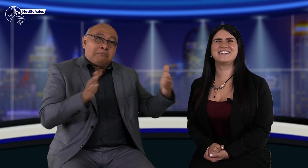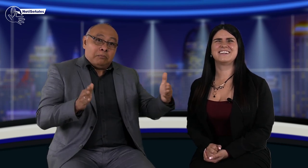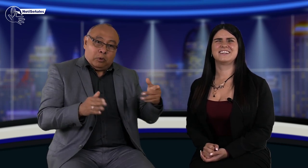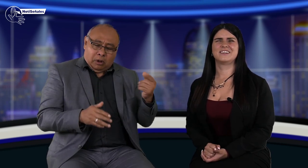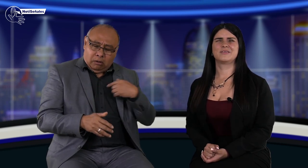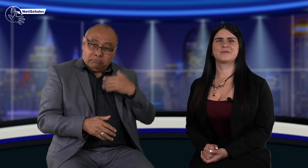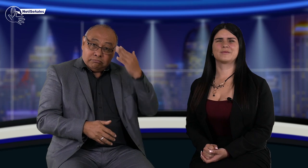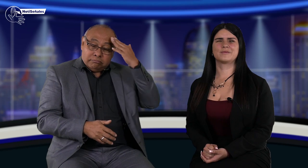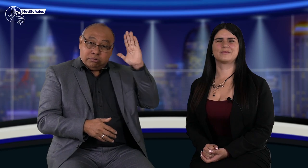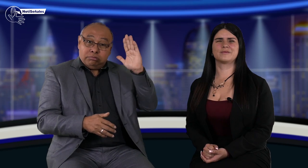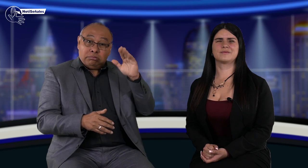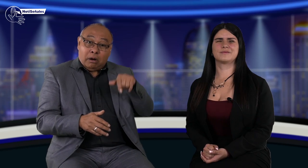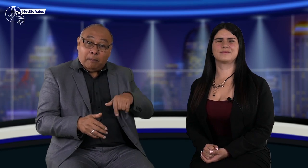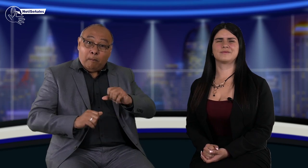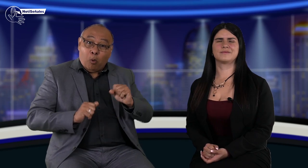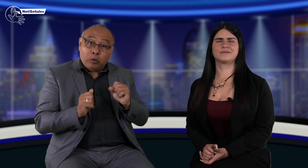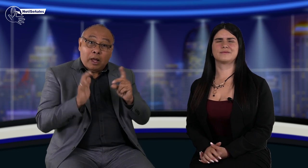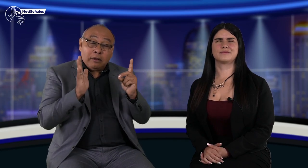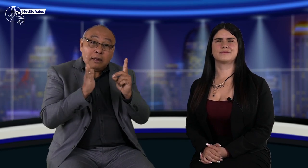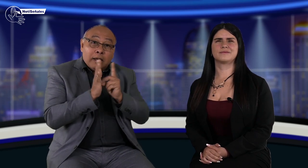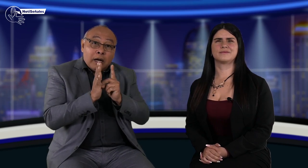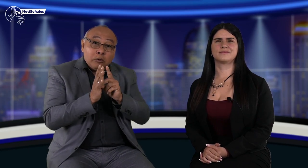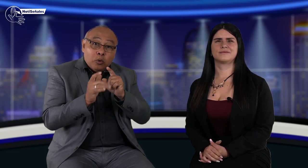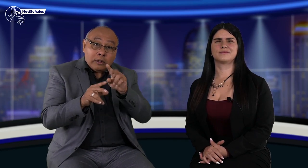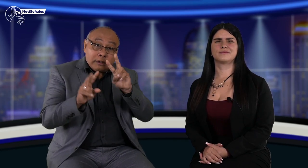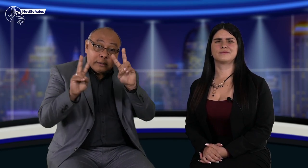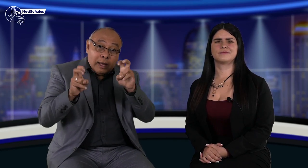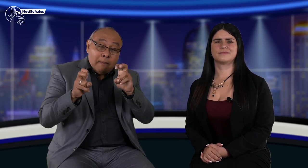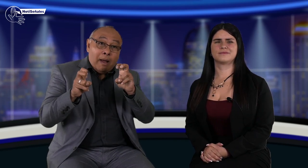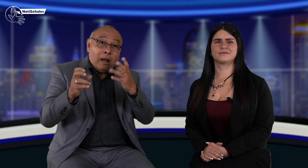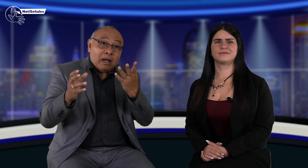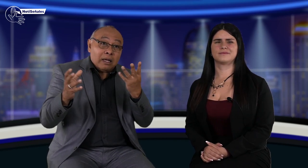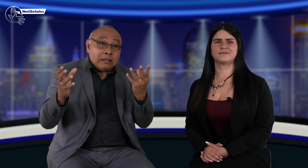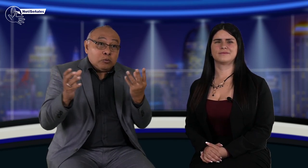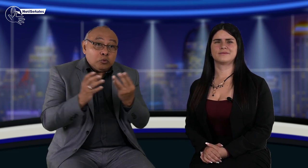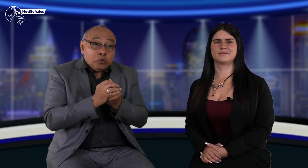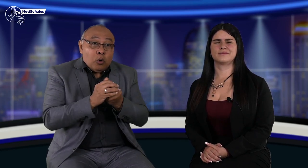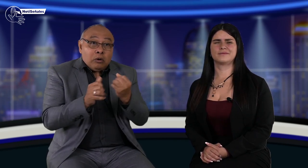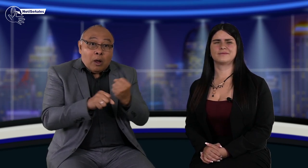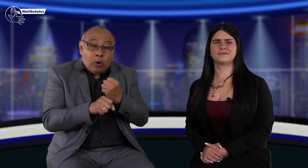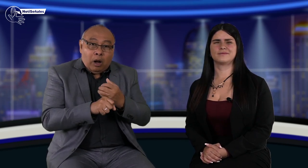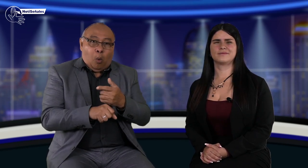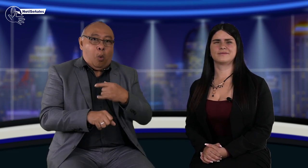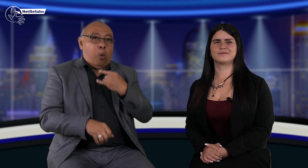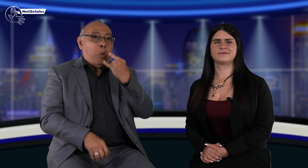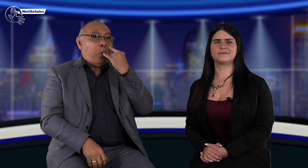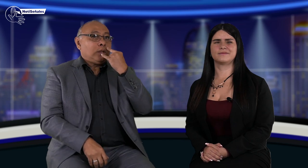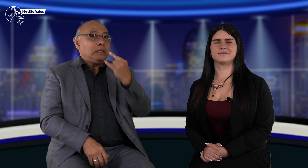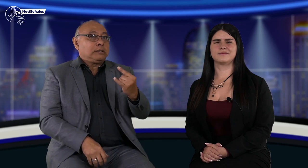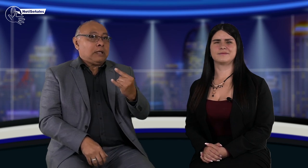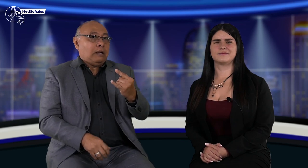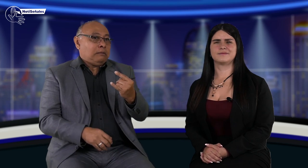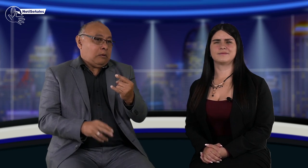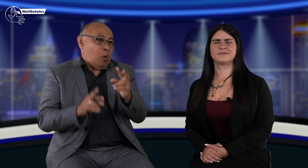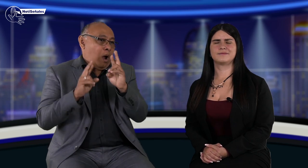webinario desconocida que en Bogotá tenemos este decreto sobre inclusión laboral. Qué interesante. Y te